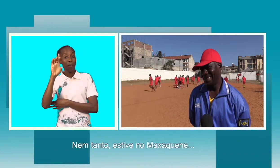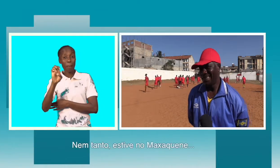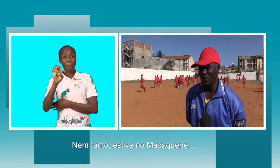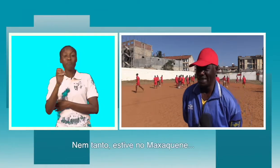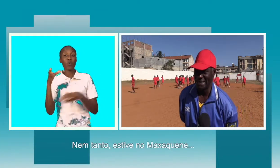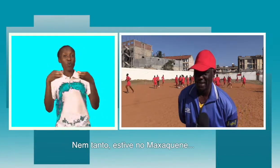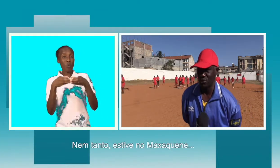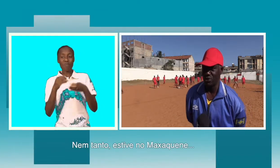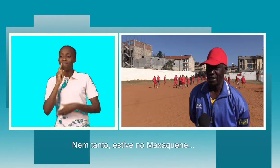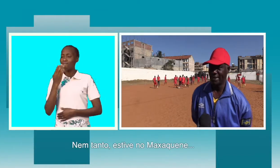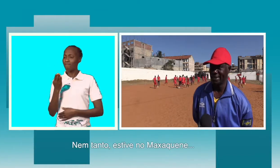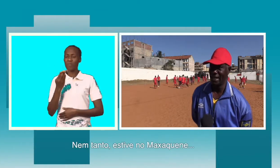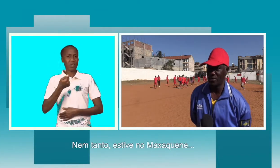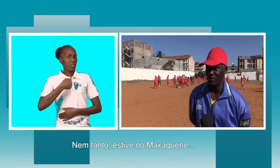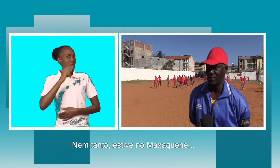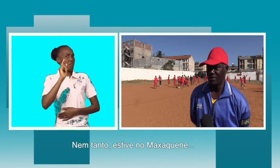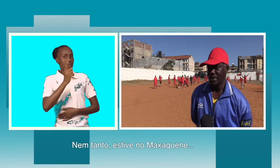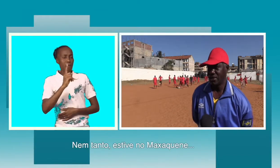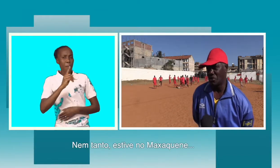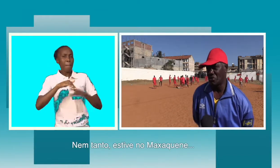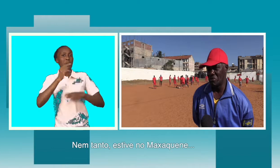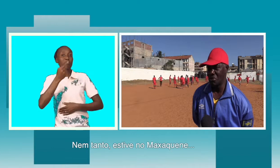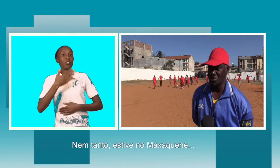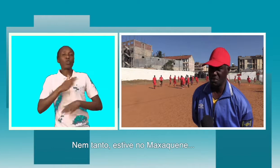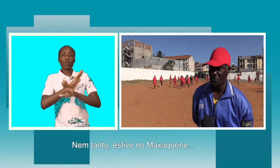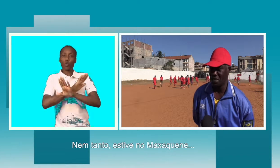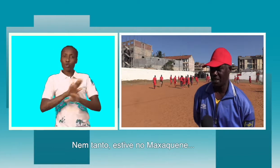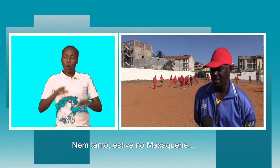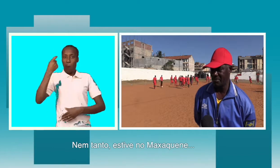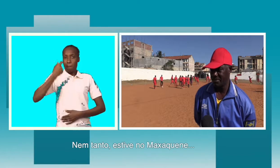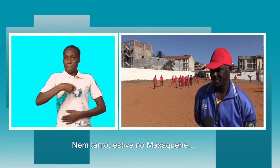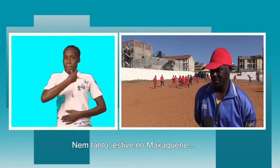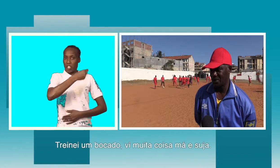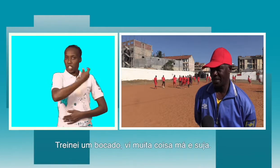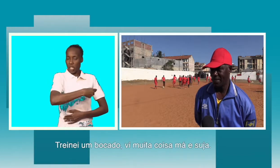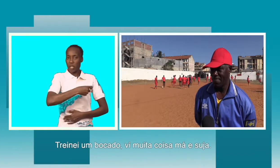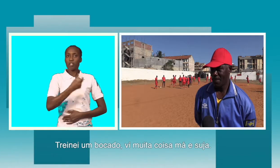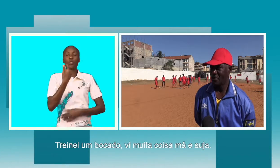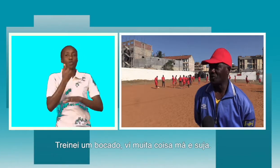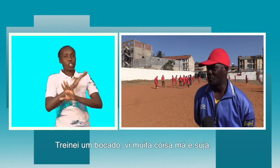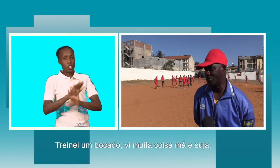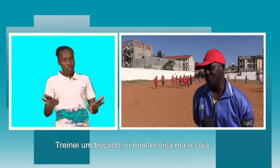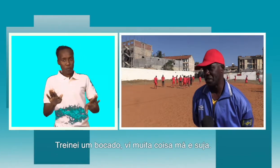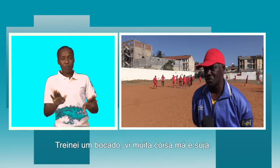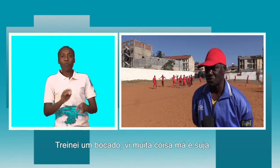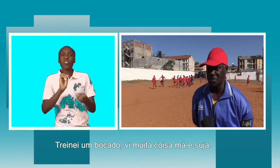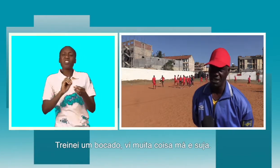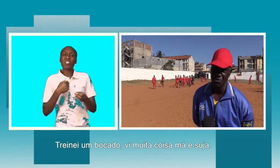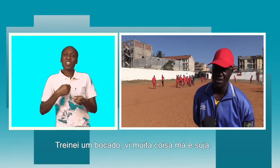Não, nem tanto, não é? Nem tanto. Só onde que eu estive no Machequene, não é? Quando eu ouvi essas coisas, eu treinei um